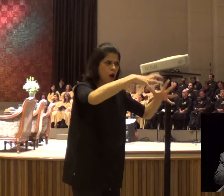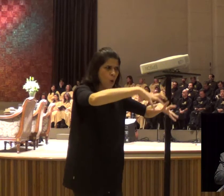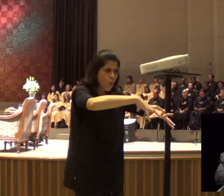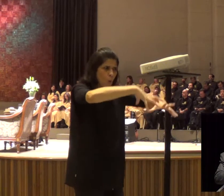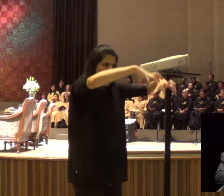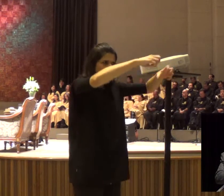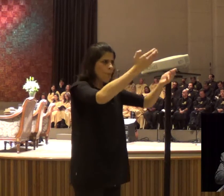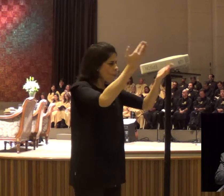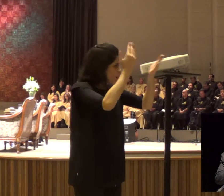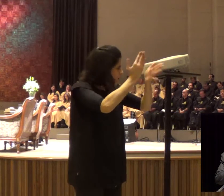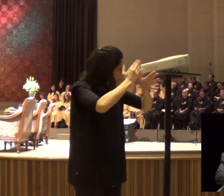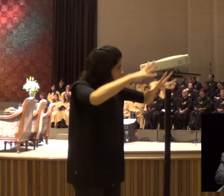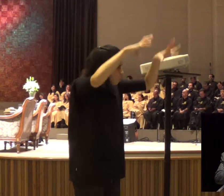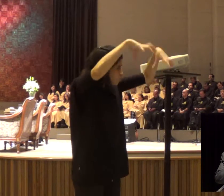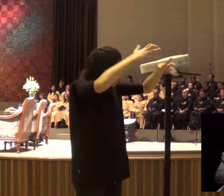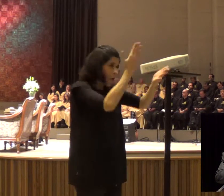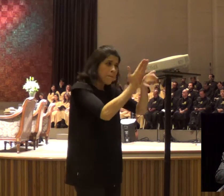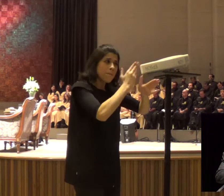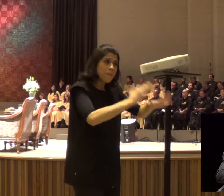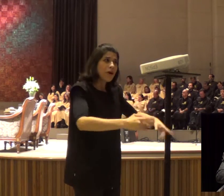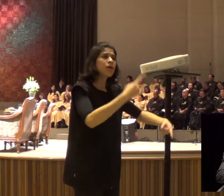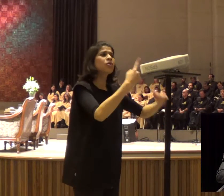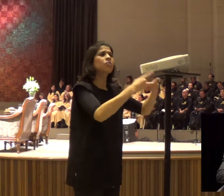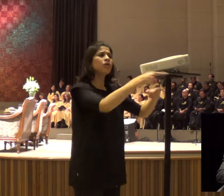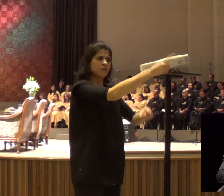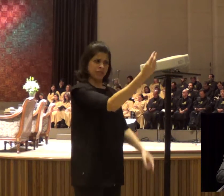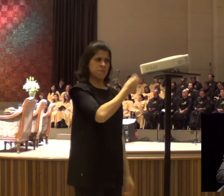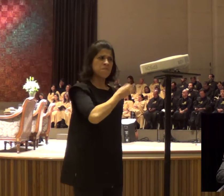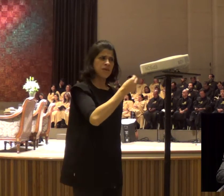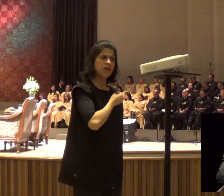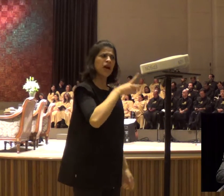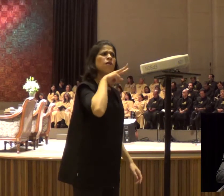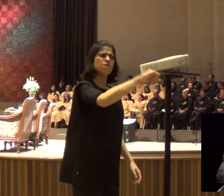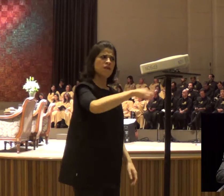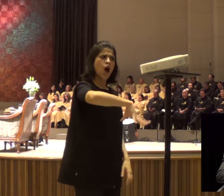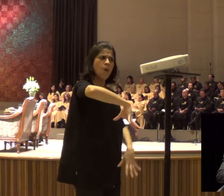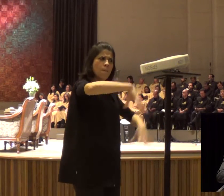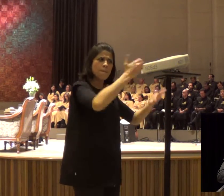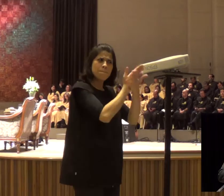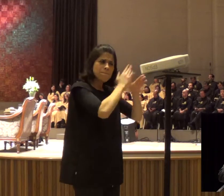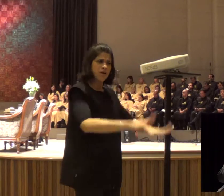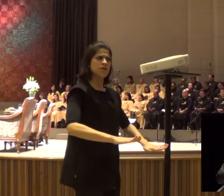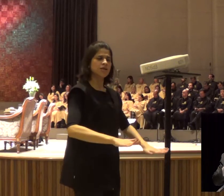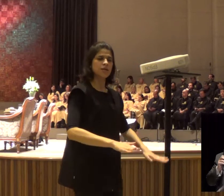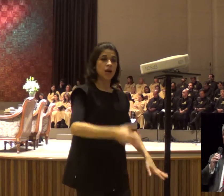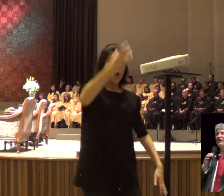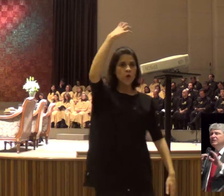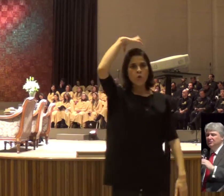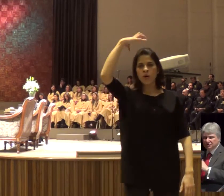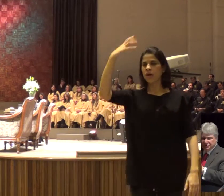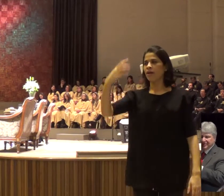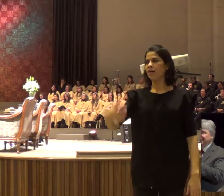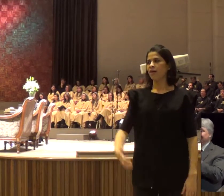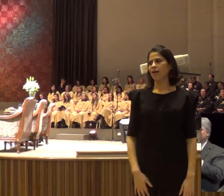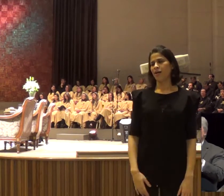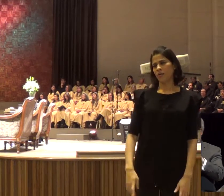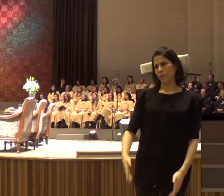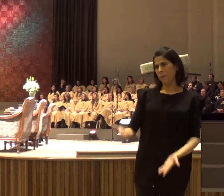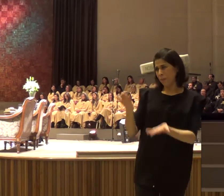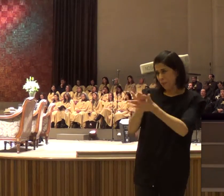nos anos seguintes, exceto mediante, a minha palavra, há momentos, que Deus está falando